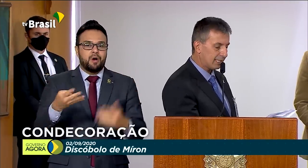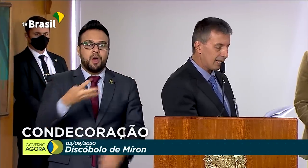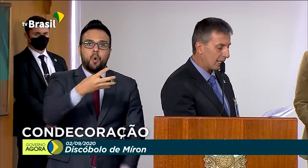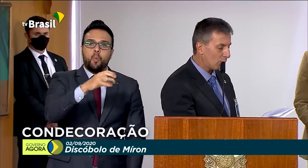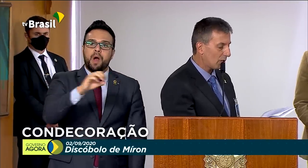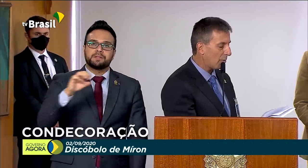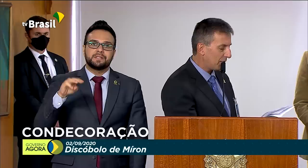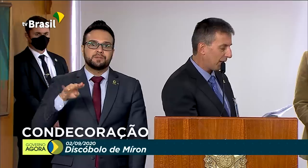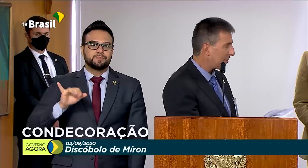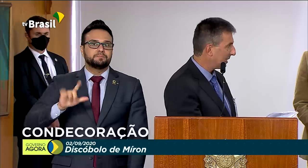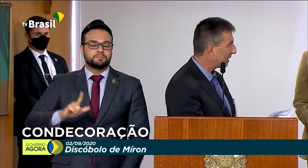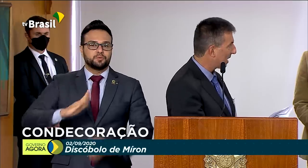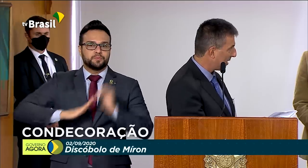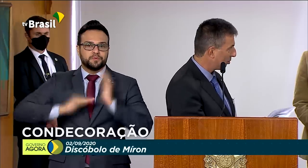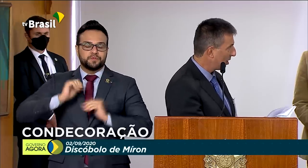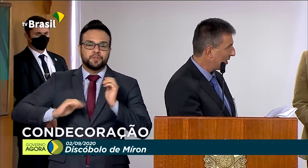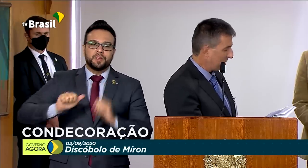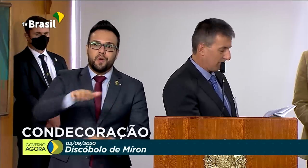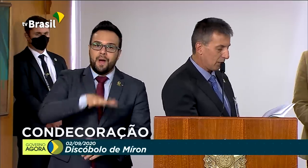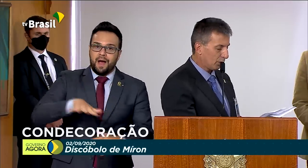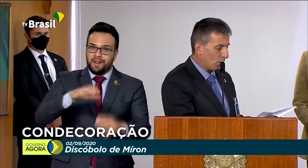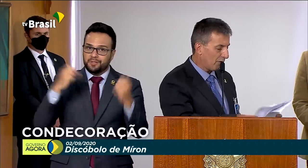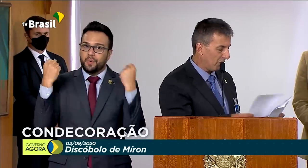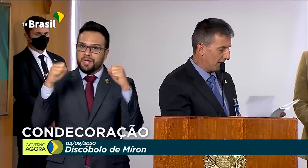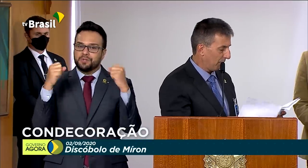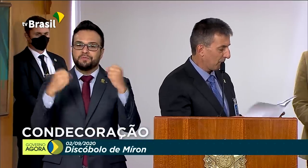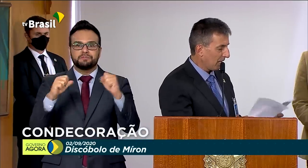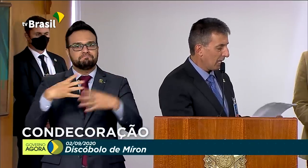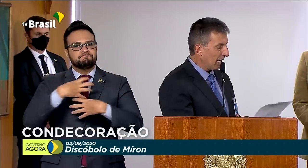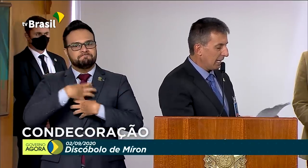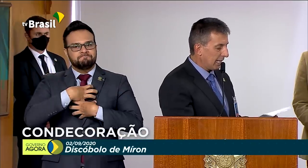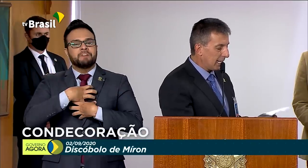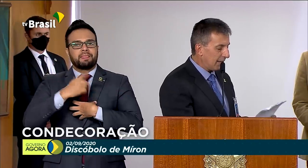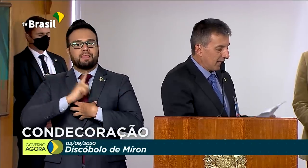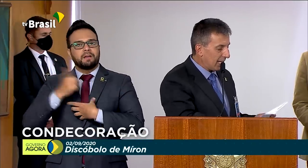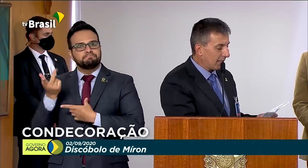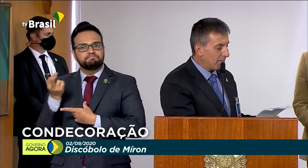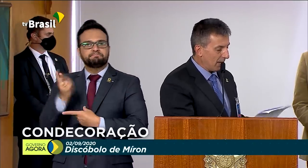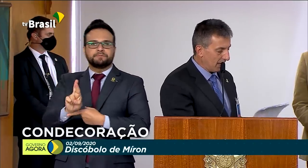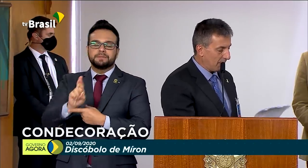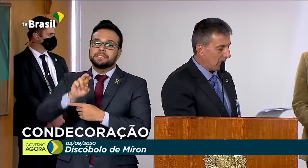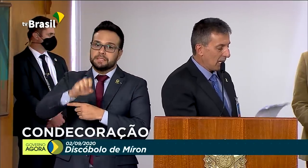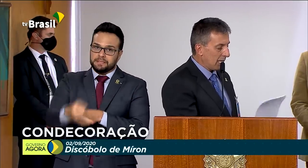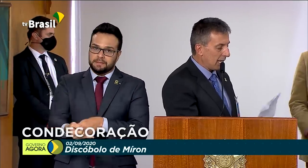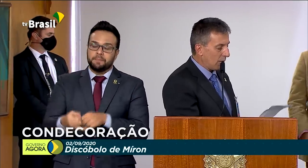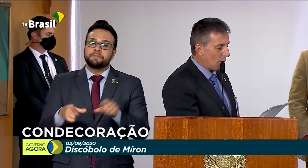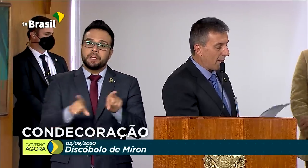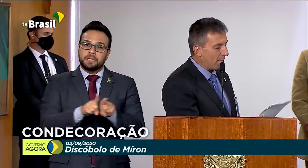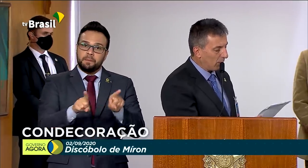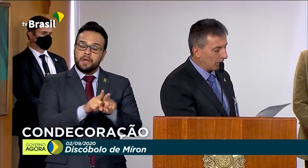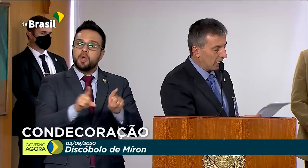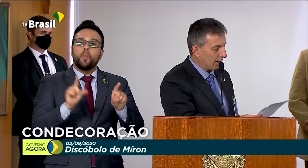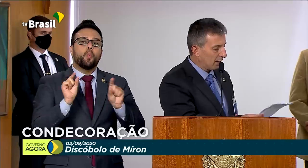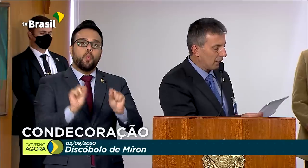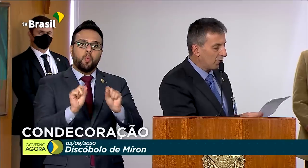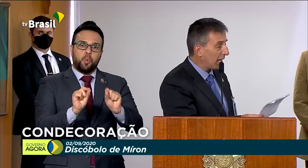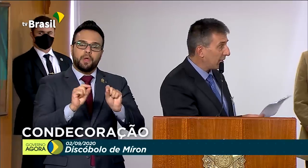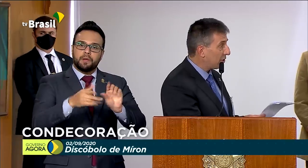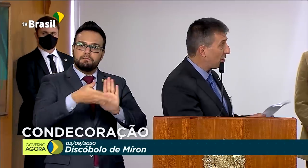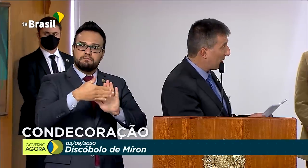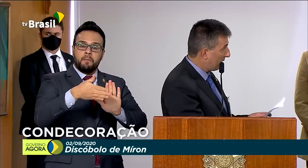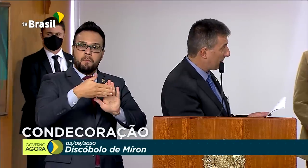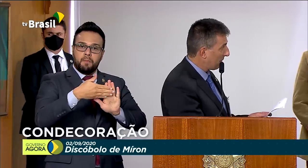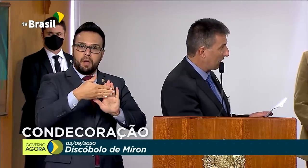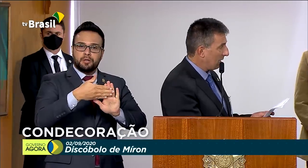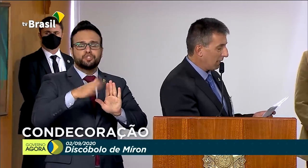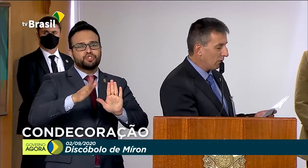física se sentem totalmente representados pelo seu governo. Queria levantar também uma pauta que já